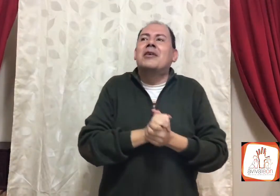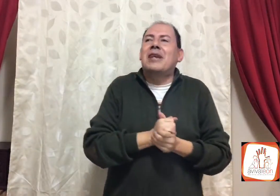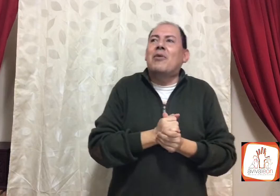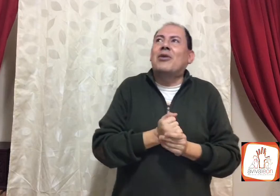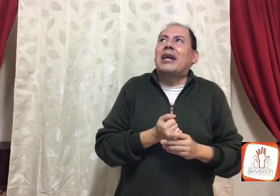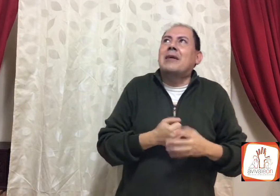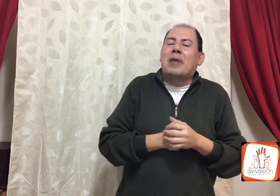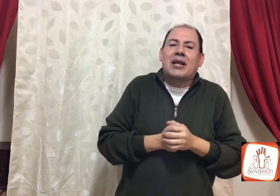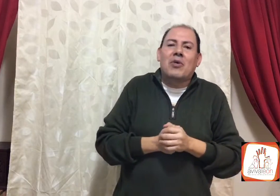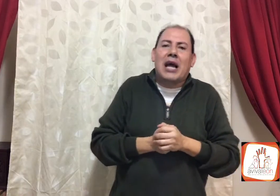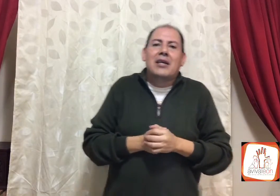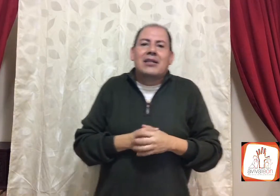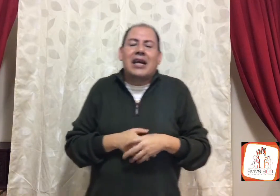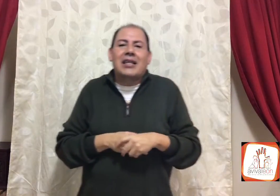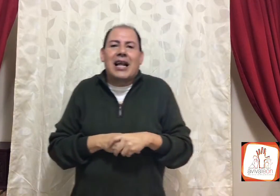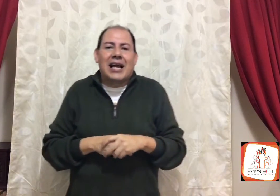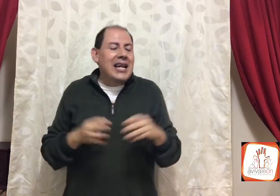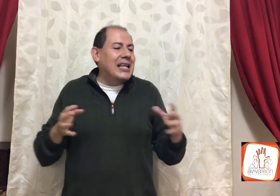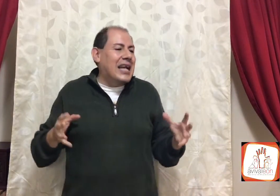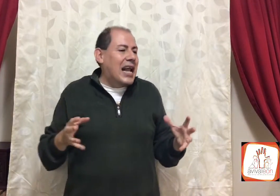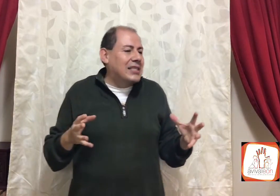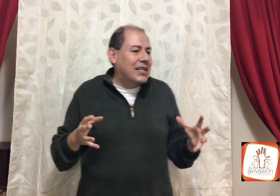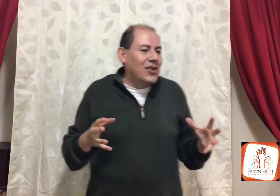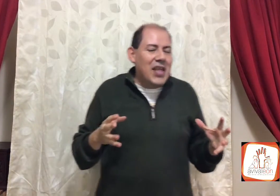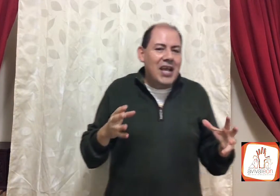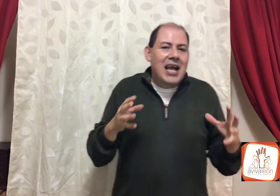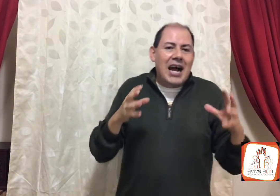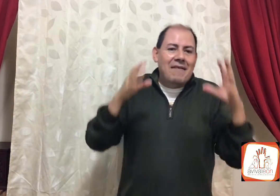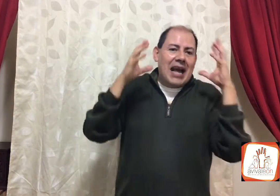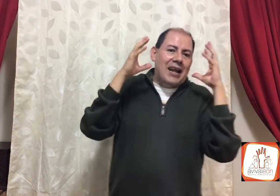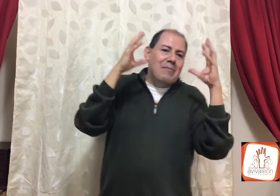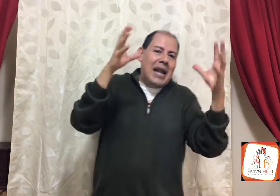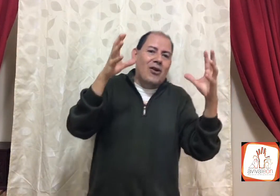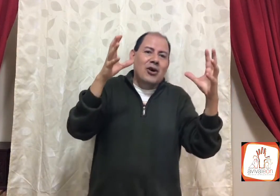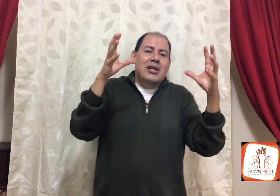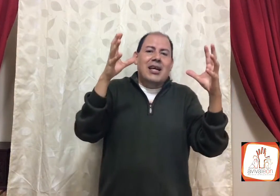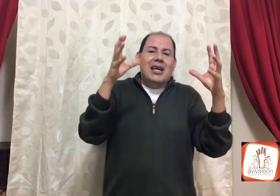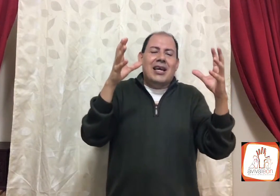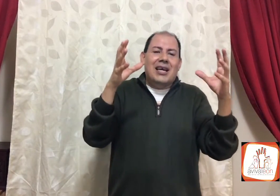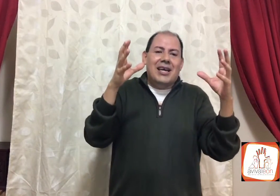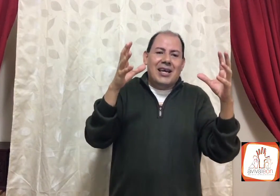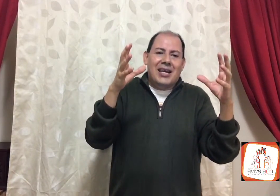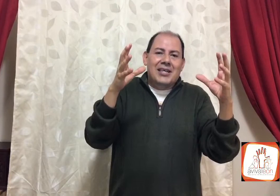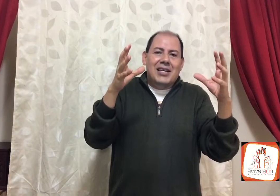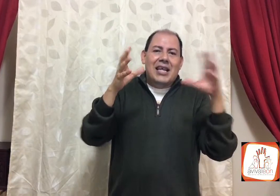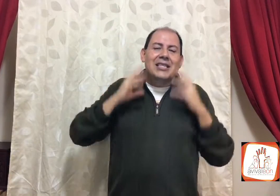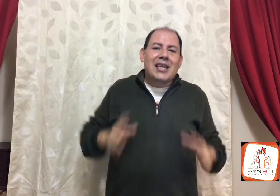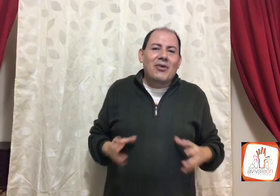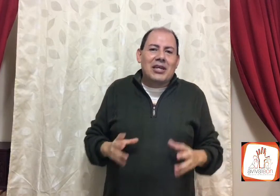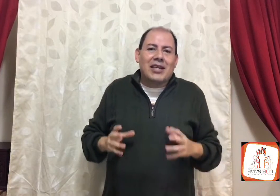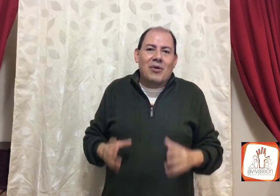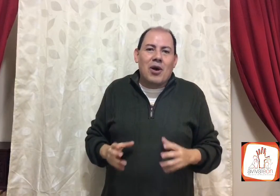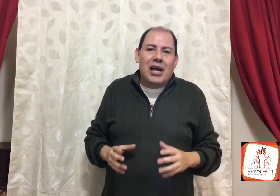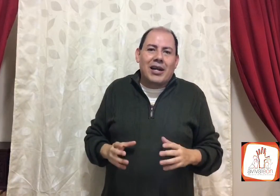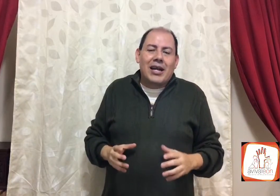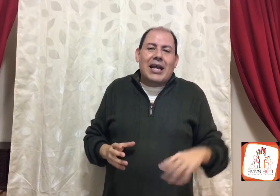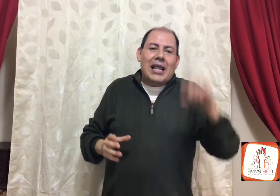recuerdo aquella película de, de la guerra de las galaxias, donde habla el malo, eh, y le dice Luke Skywalker, cada